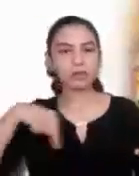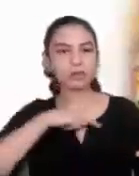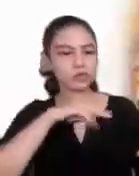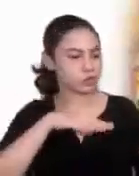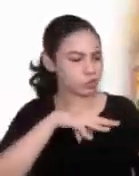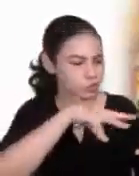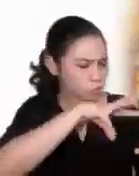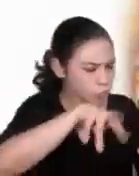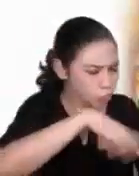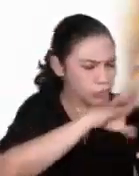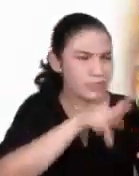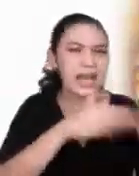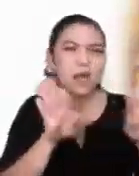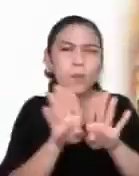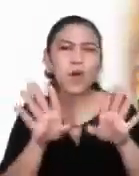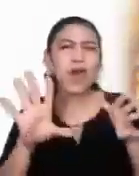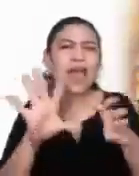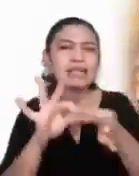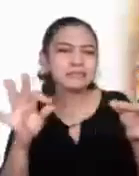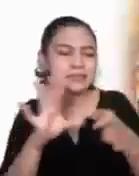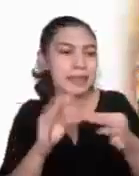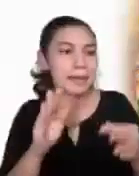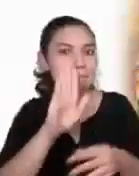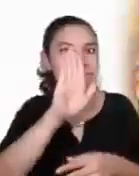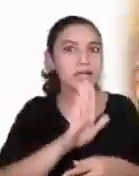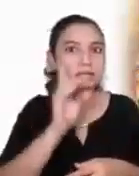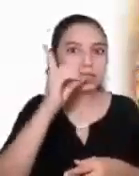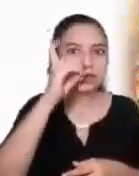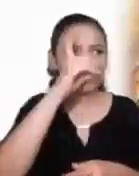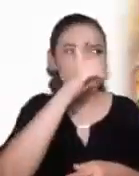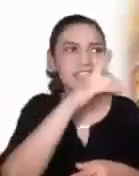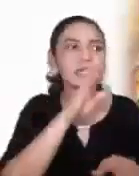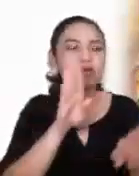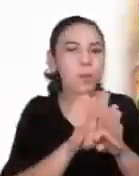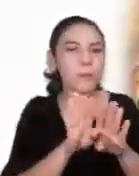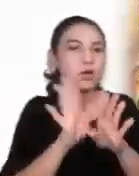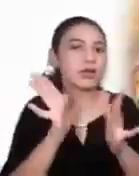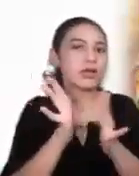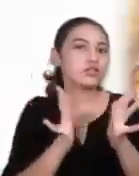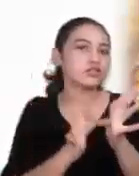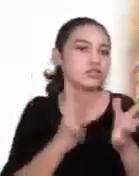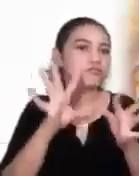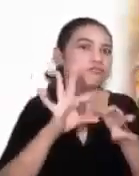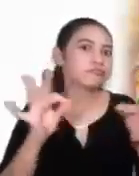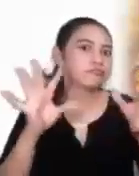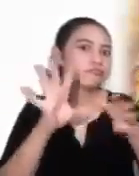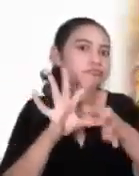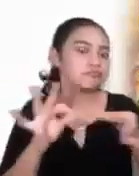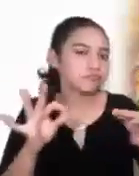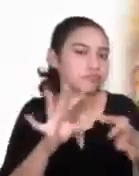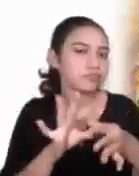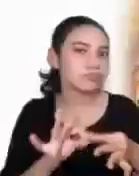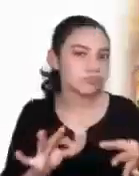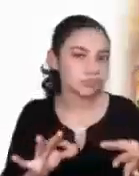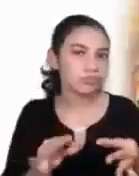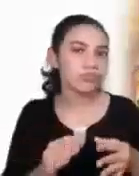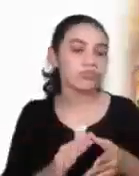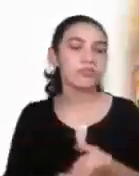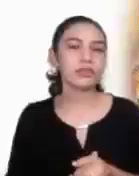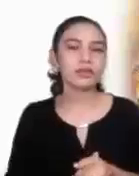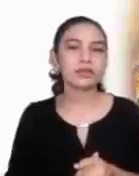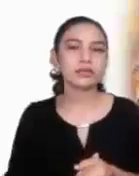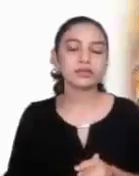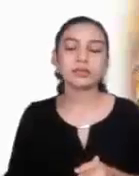explicaciones y decimos que Jesús habla en forma figural para no comprometernos en serio con lo que Él afirma.